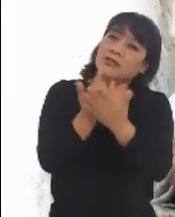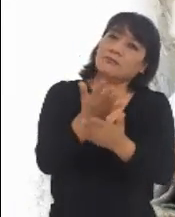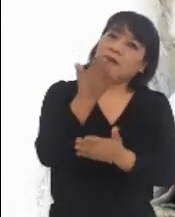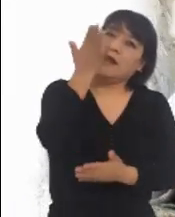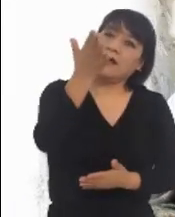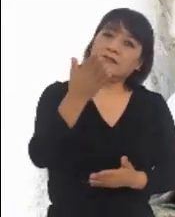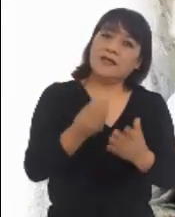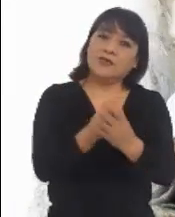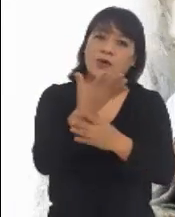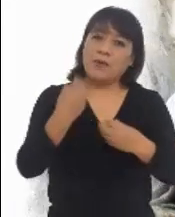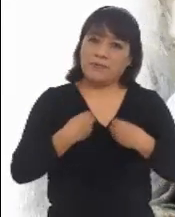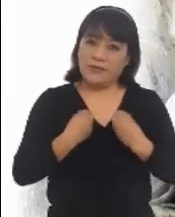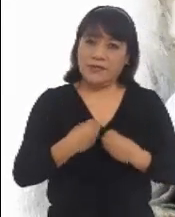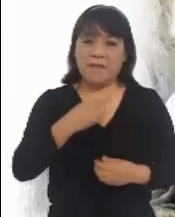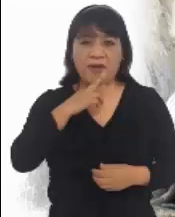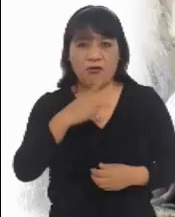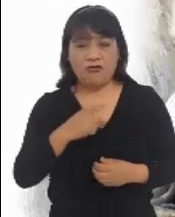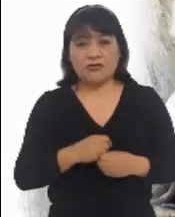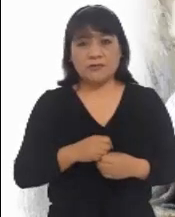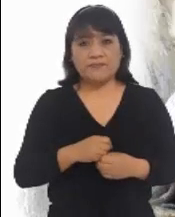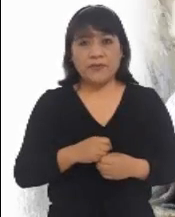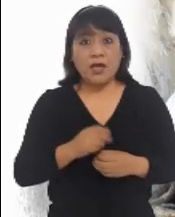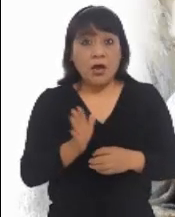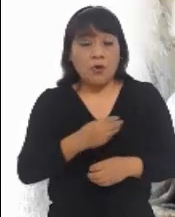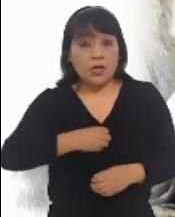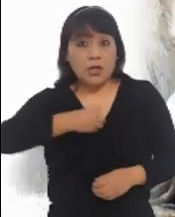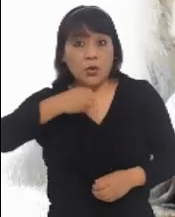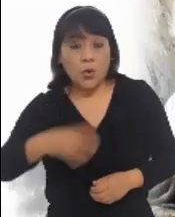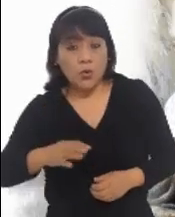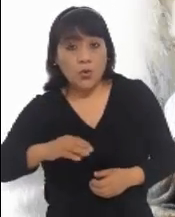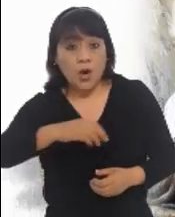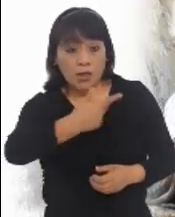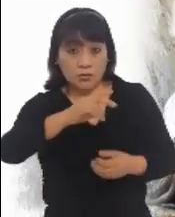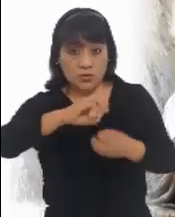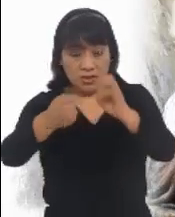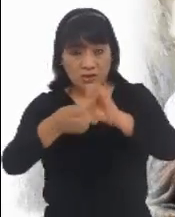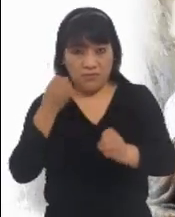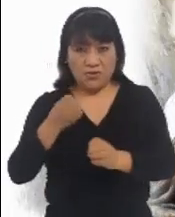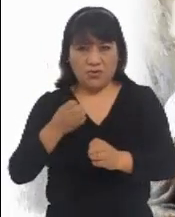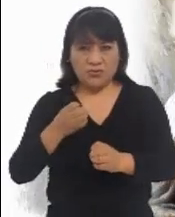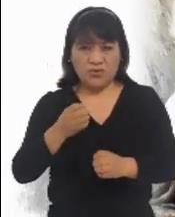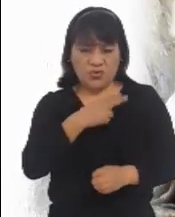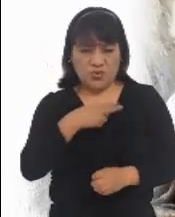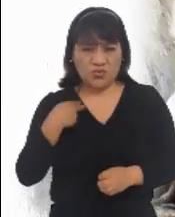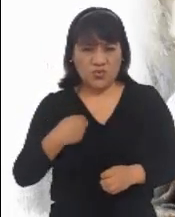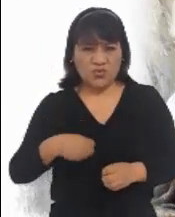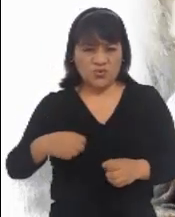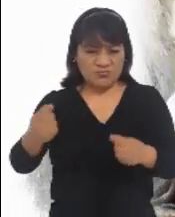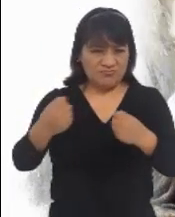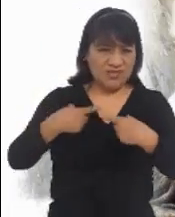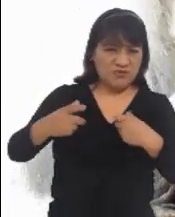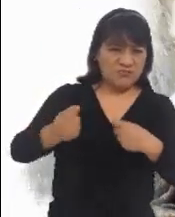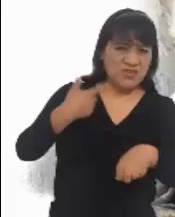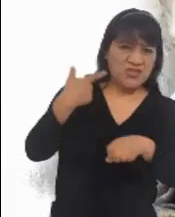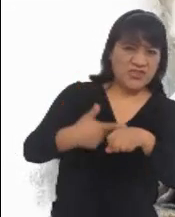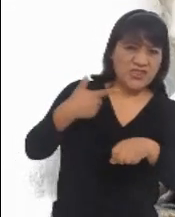vida nueva. El odio a los enemigos se vuelve contra nosotros, nos